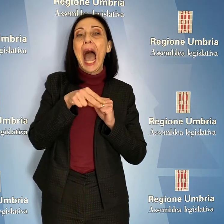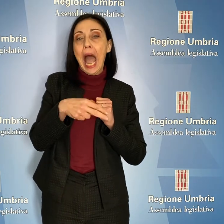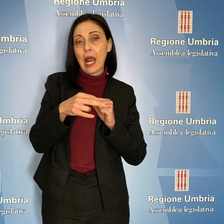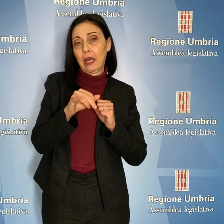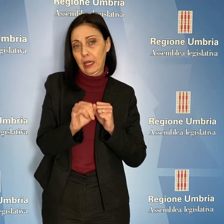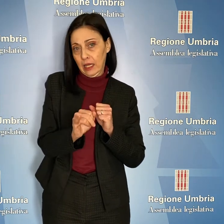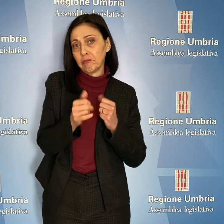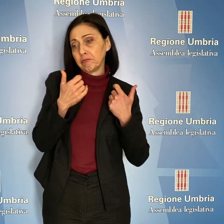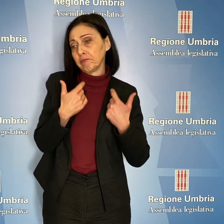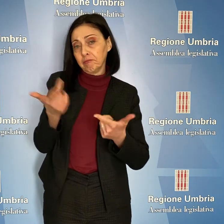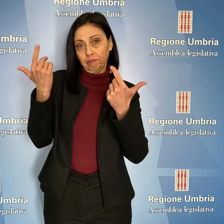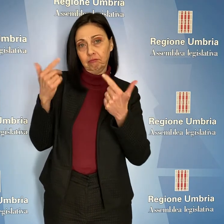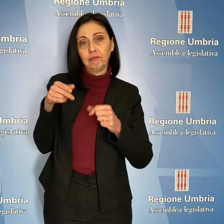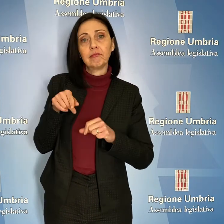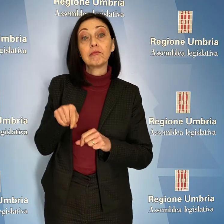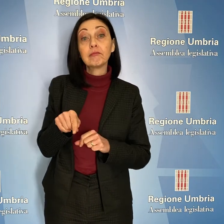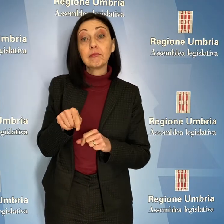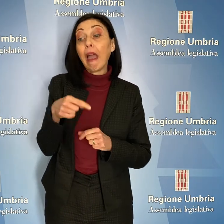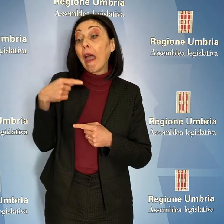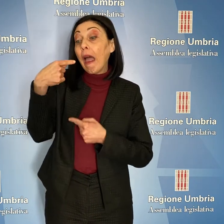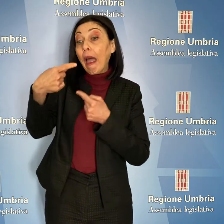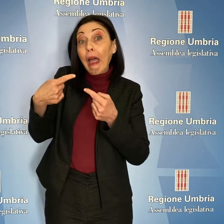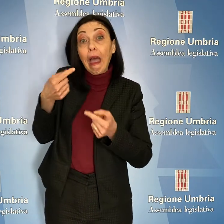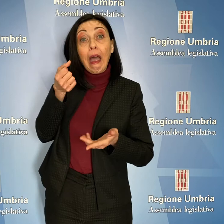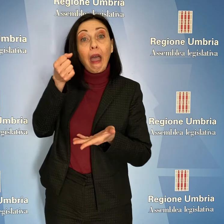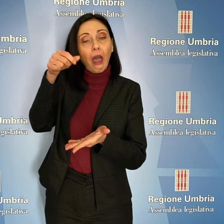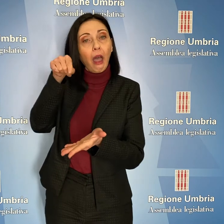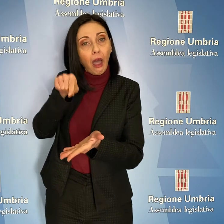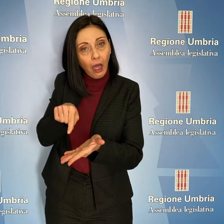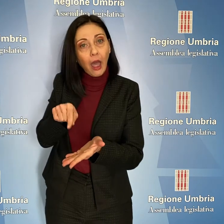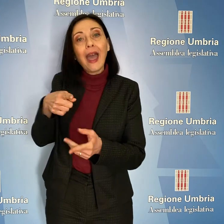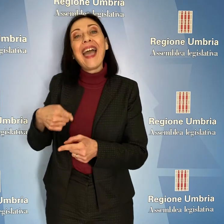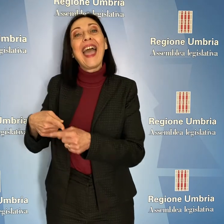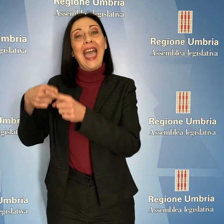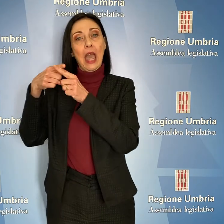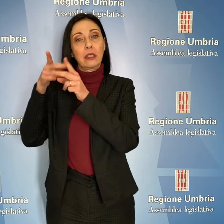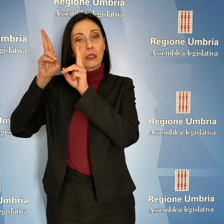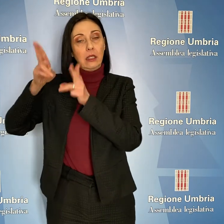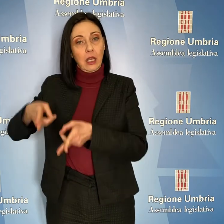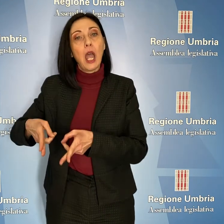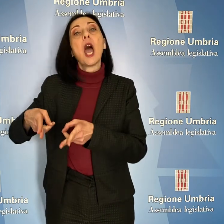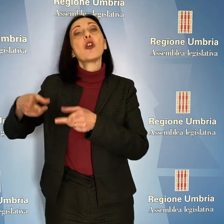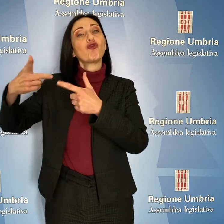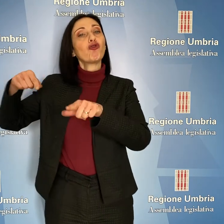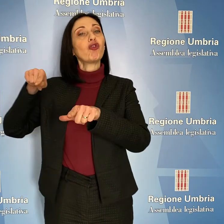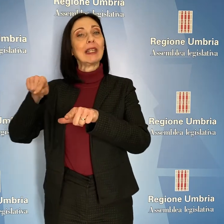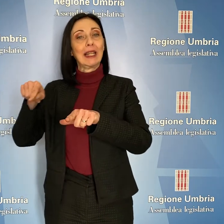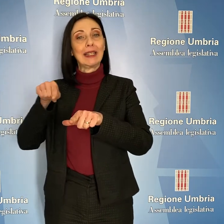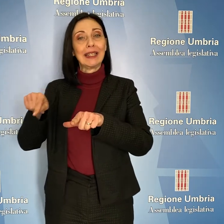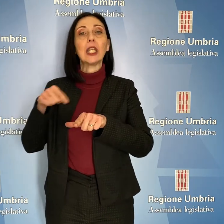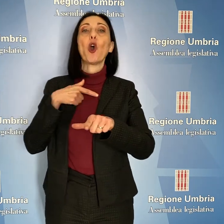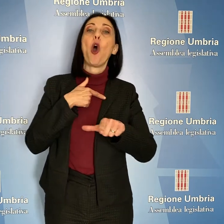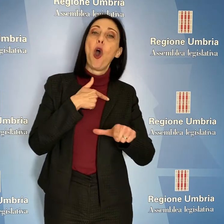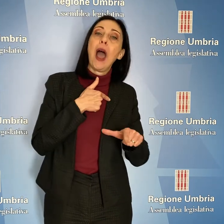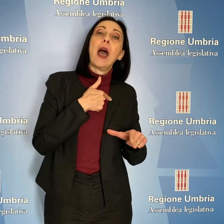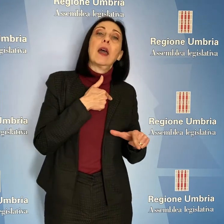ai Tifermati. Attorno a quell'ascito e alla struttura dell'ex nosocomio cittadino, la sinergia tra Comune, Asla e Regione